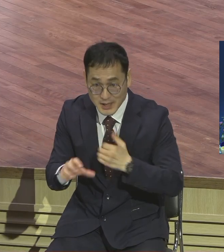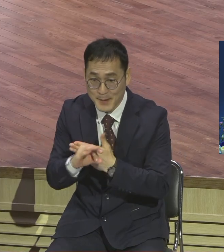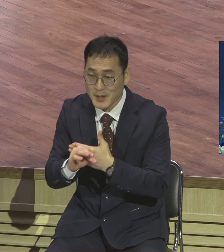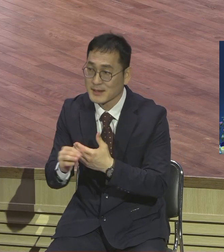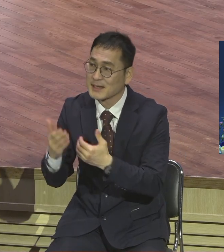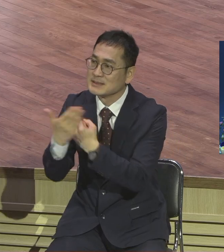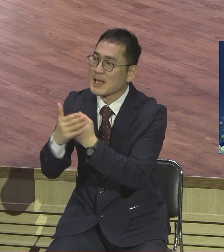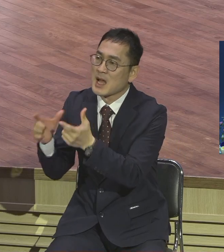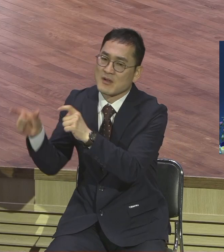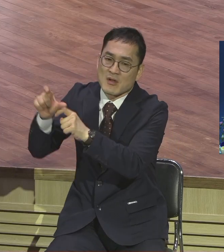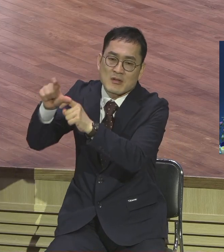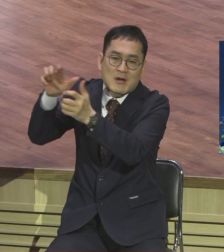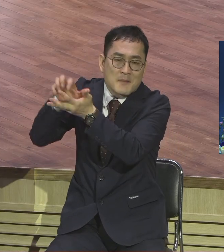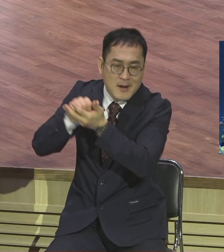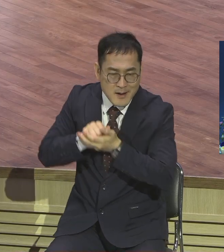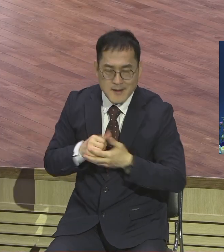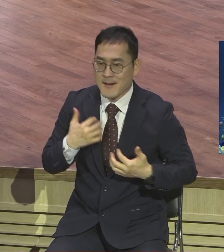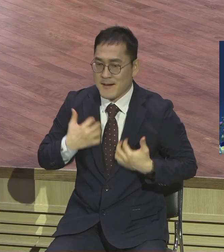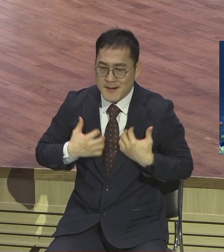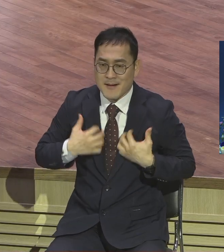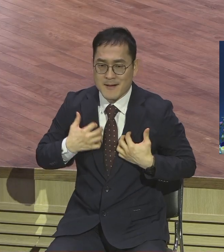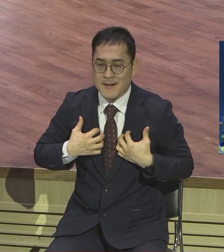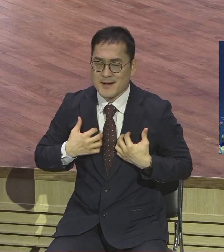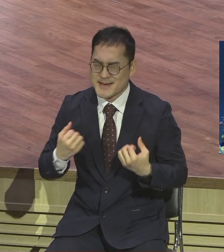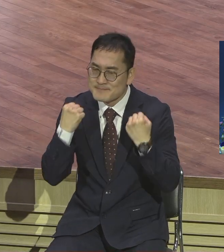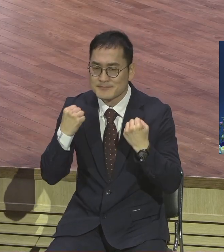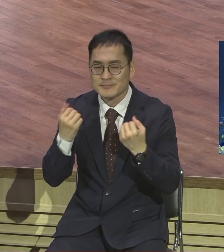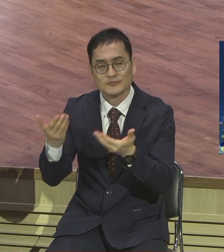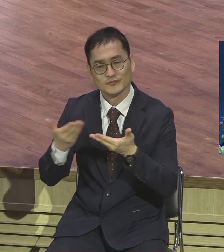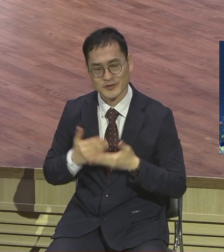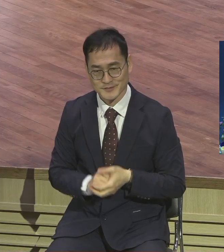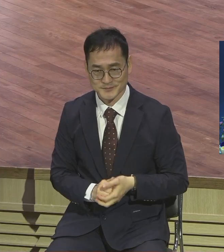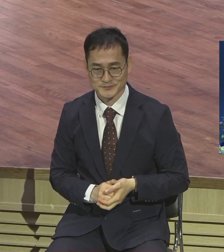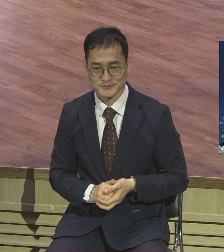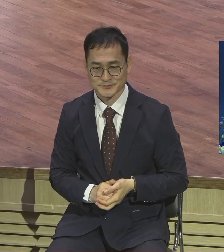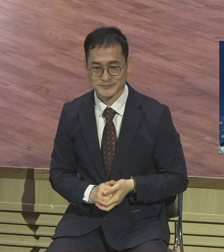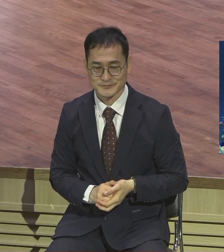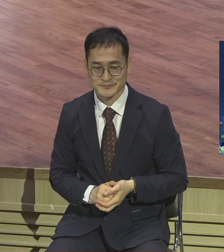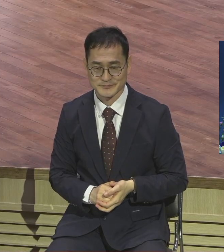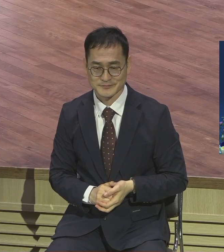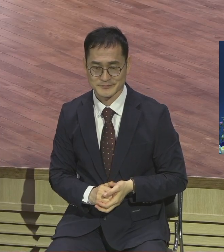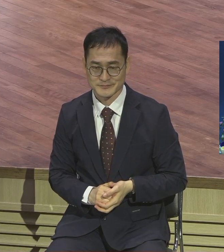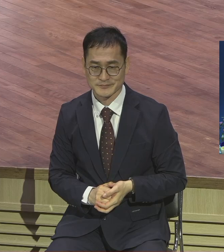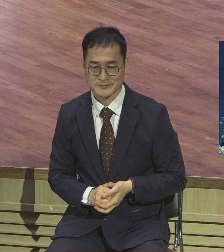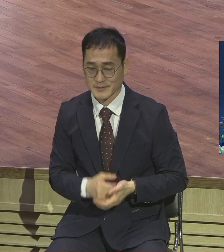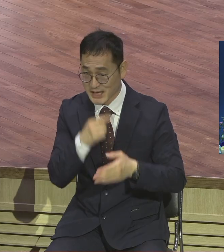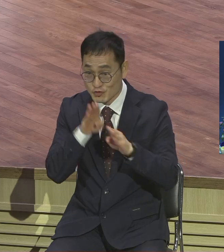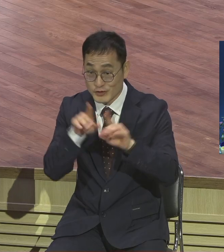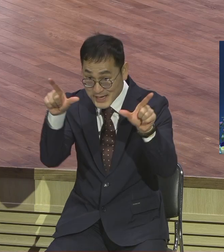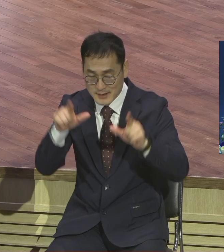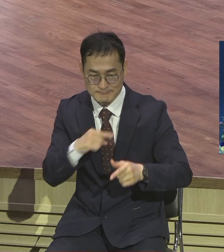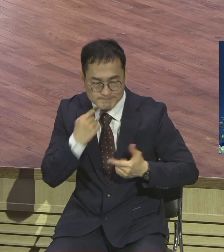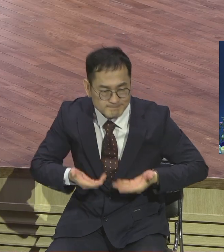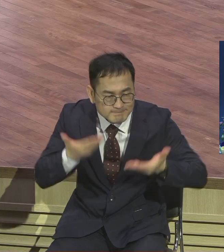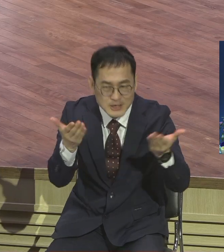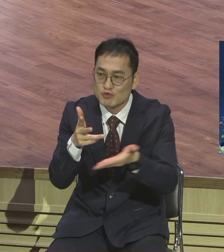주의를 하나님 앞에 하기 때문에 하나님 앞에 하지 않고 사람 앞에 하면 시험 들어요 에이 기분 나빠 안 할 거야